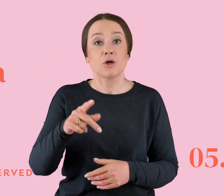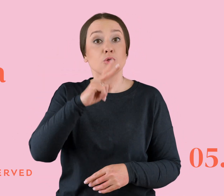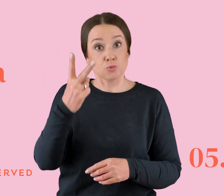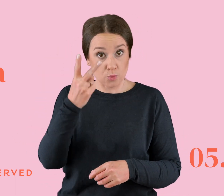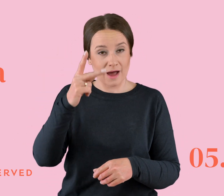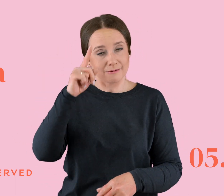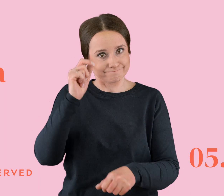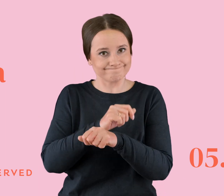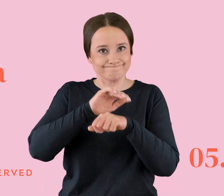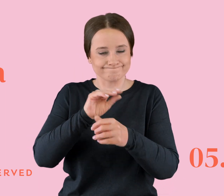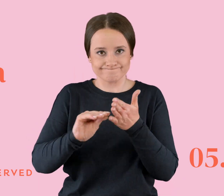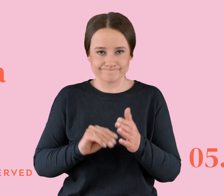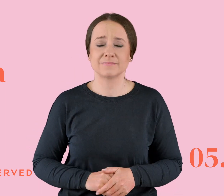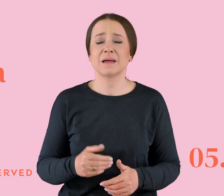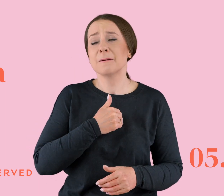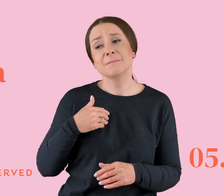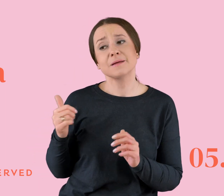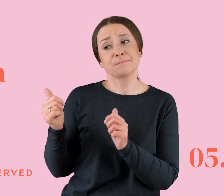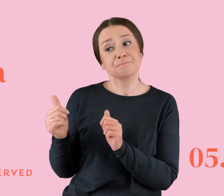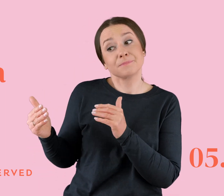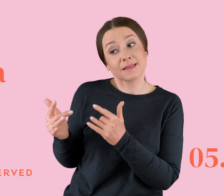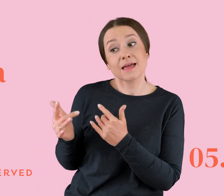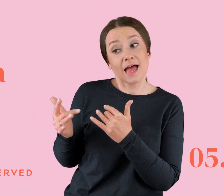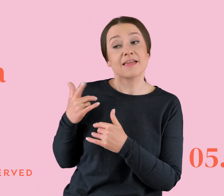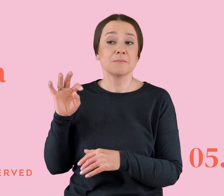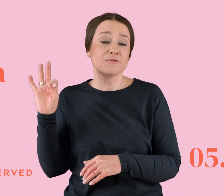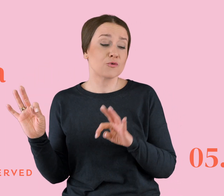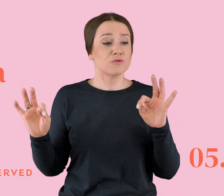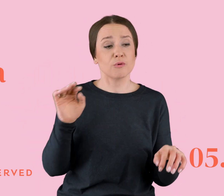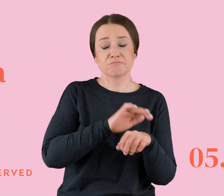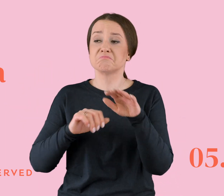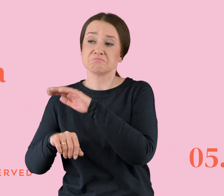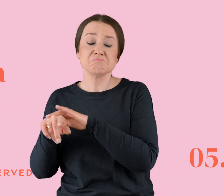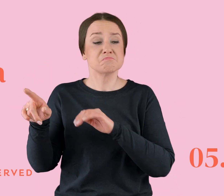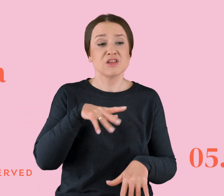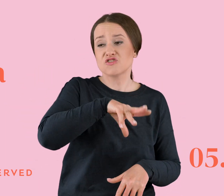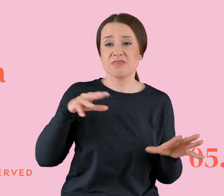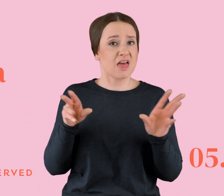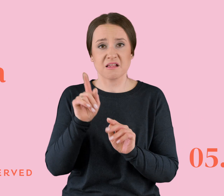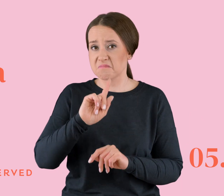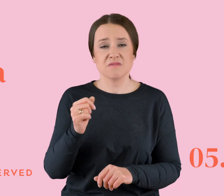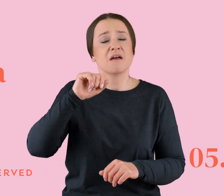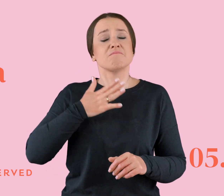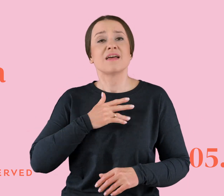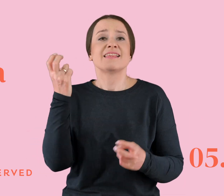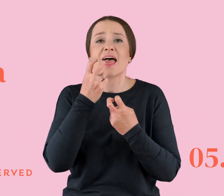Wciąż byliśmy tylko koło siebie. On miał swoich znajomych, swoich. Nie spędzał ze mną świąt, nie mieliśmy wspólnych zainteresowań. Było dziwnie, a on pił coraz